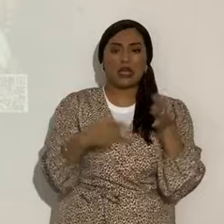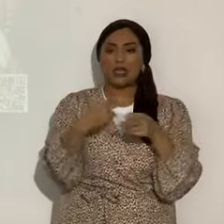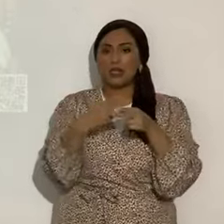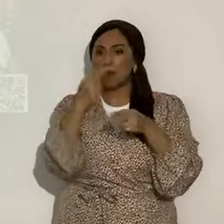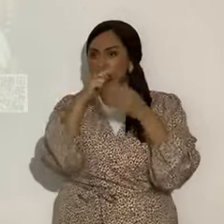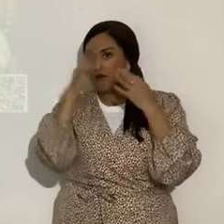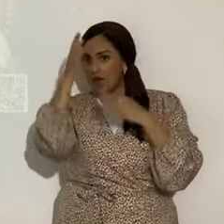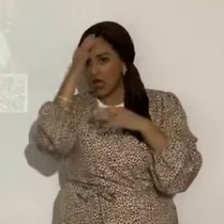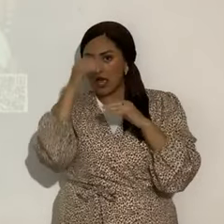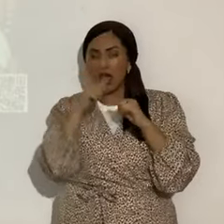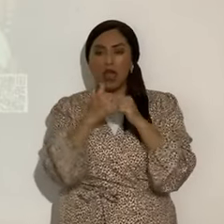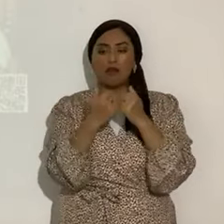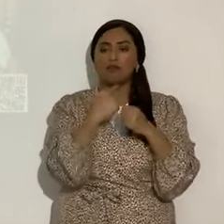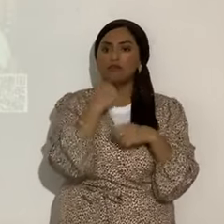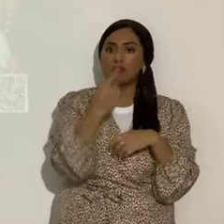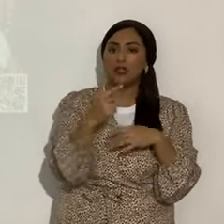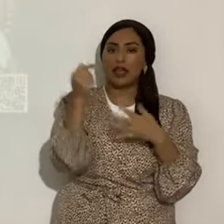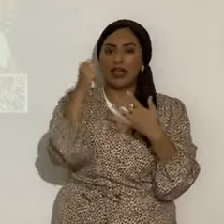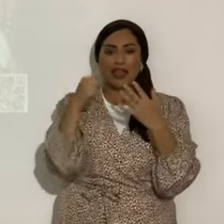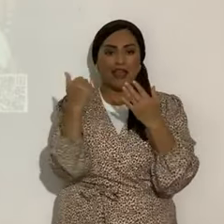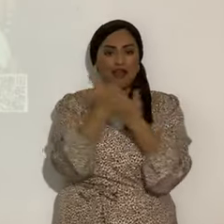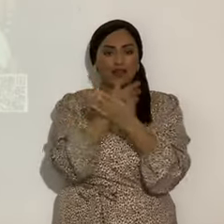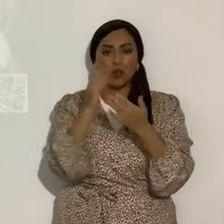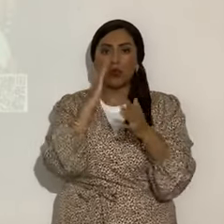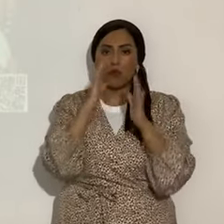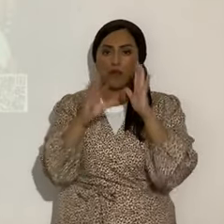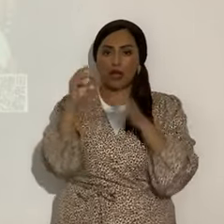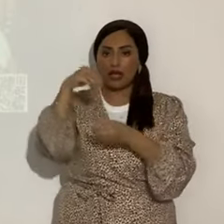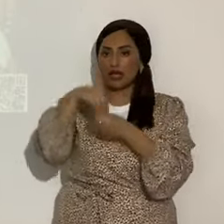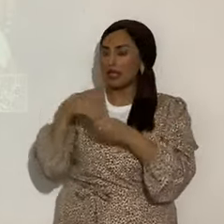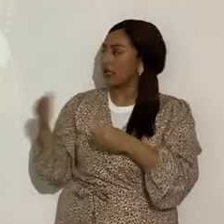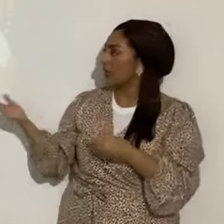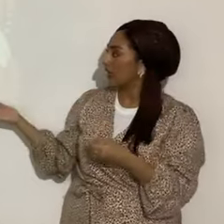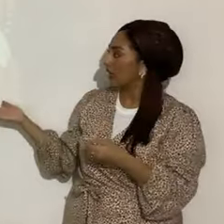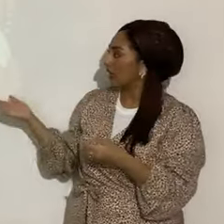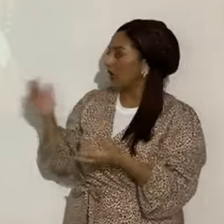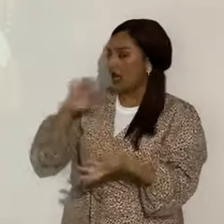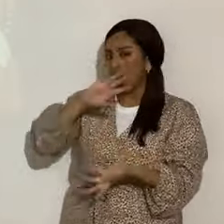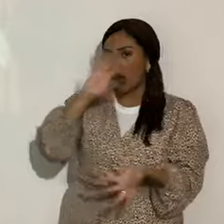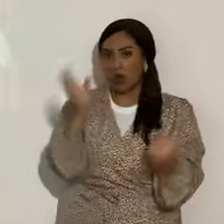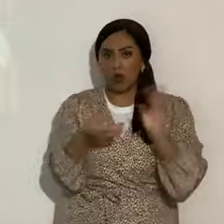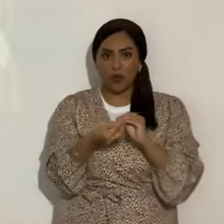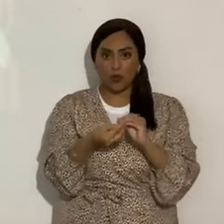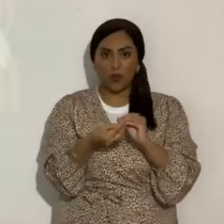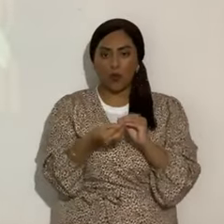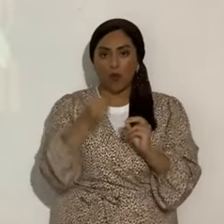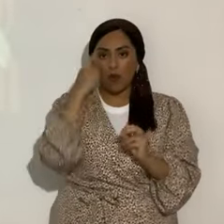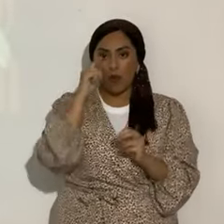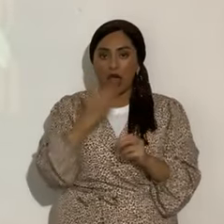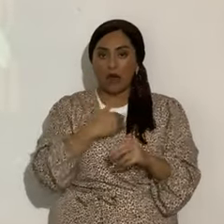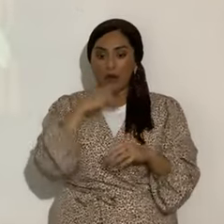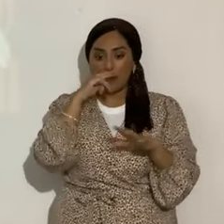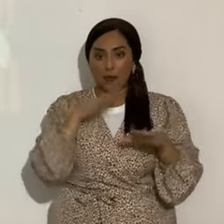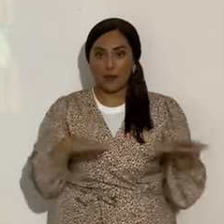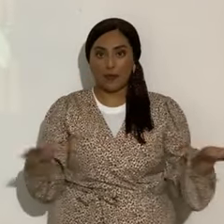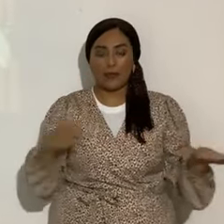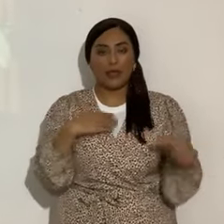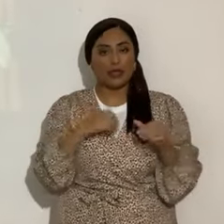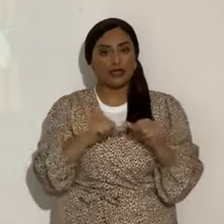Eterno, cómo se debe pronunciar. Todo lo vas a encontrar aquí, un resumen, ¿de acuerdo? Para nuestros niños, yo sigo invitando que las